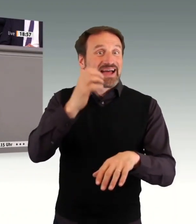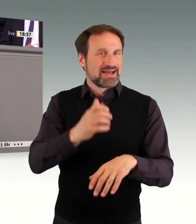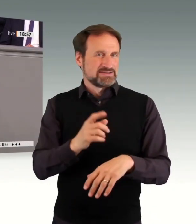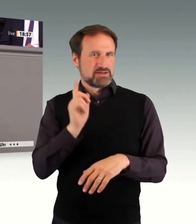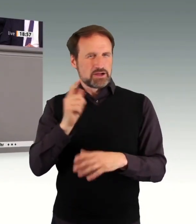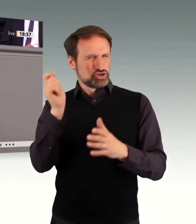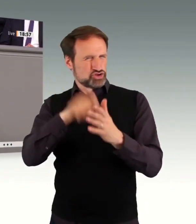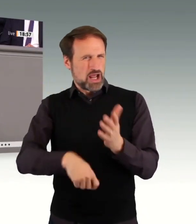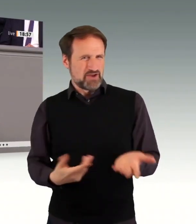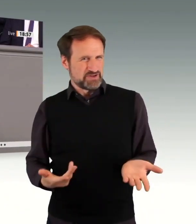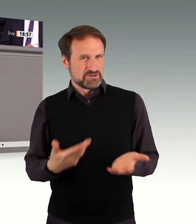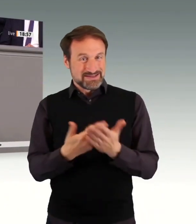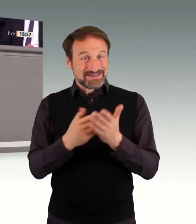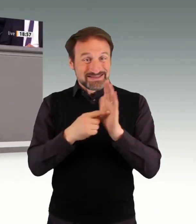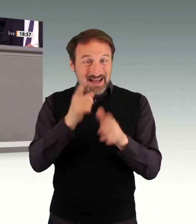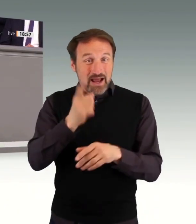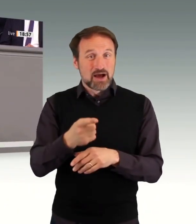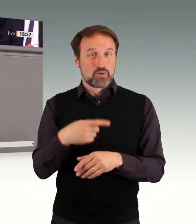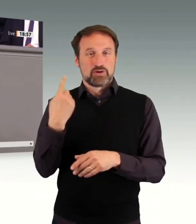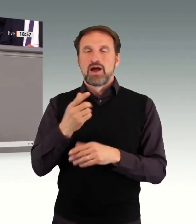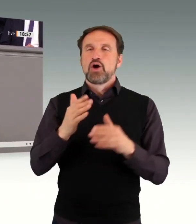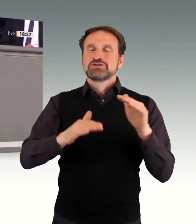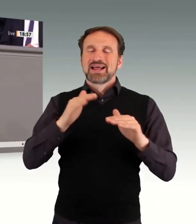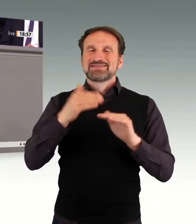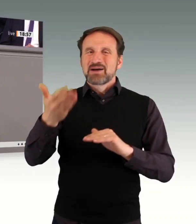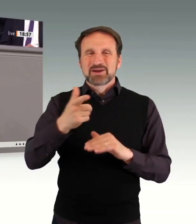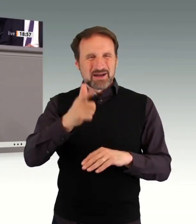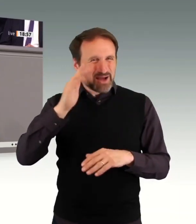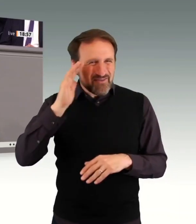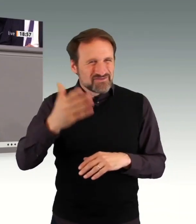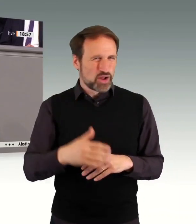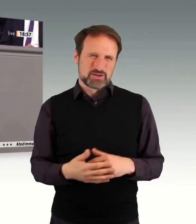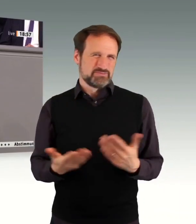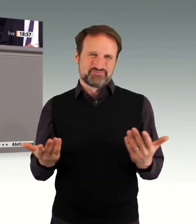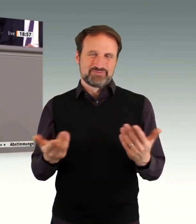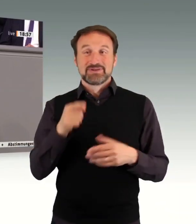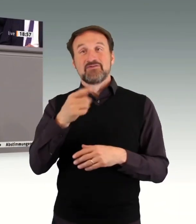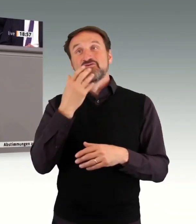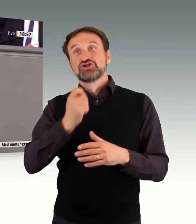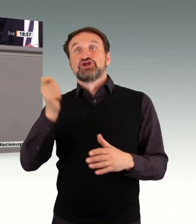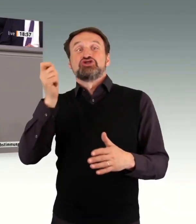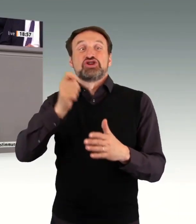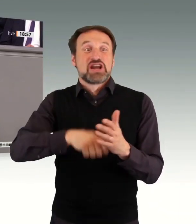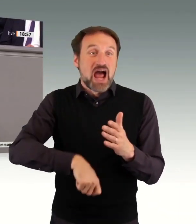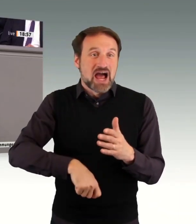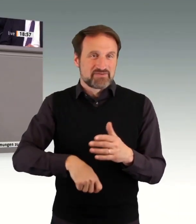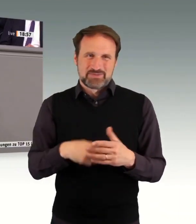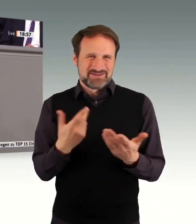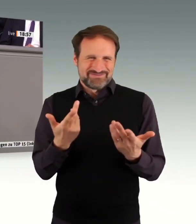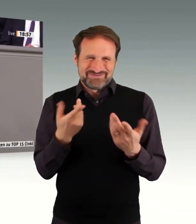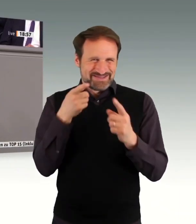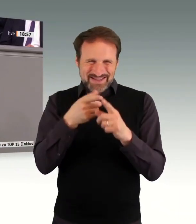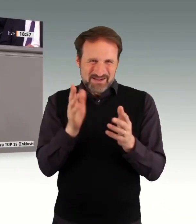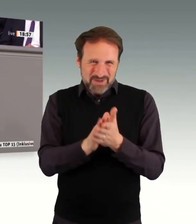Außerdem muss man festhalten, dass jeder sechste Mensch mit Behinderung in Deutschland über